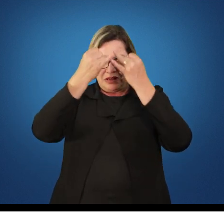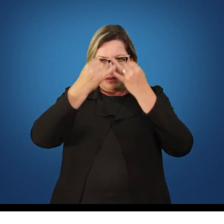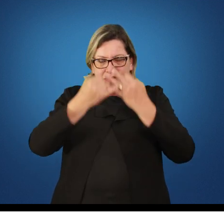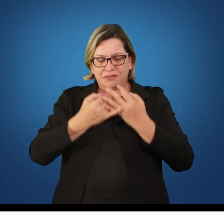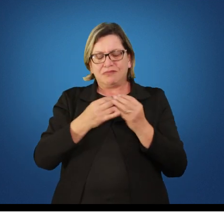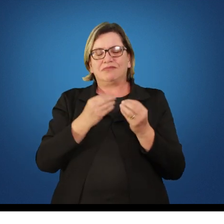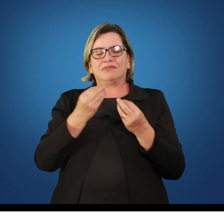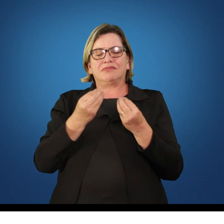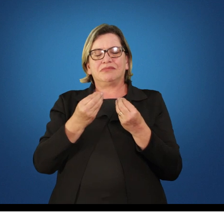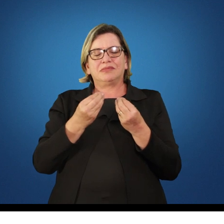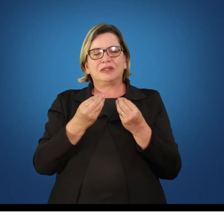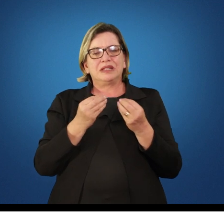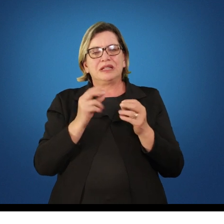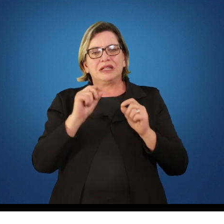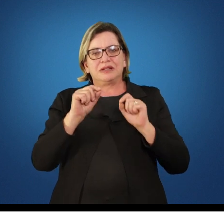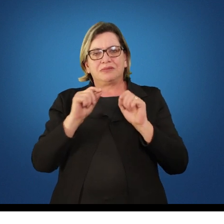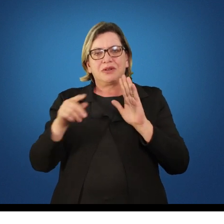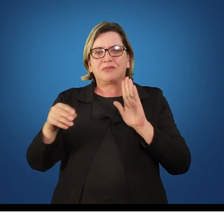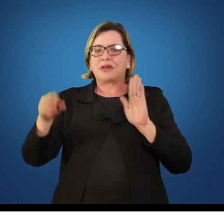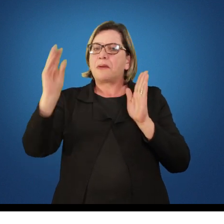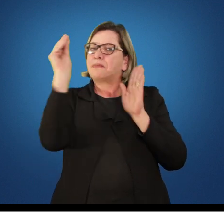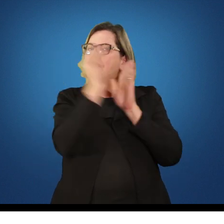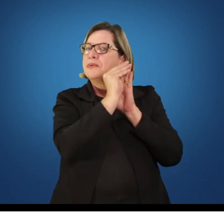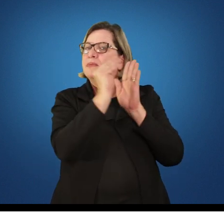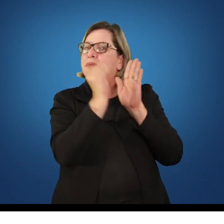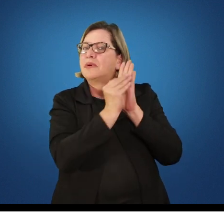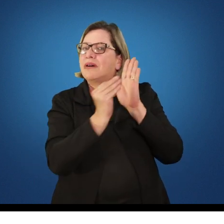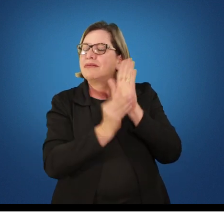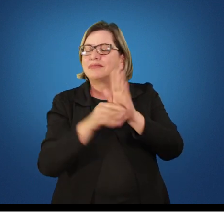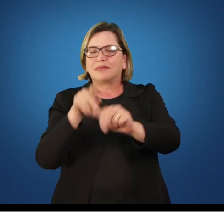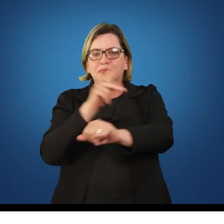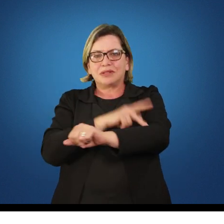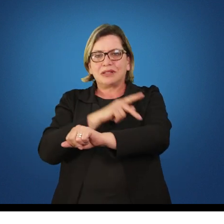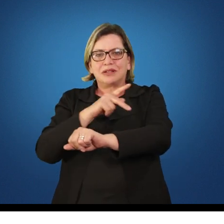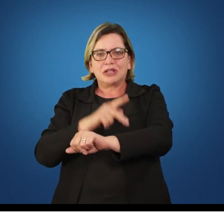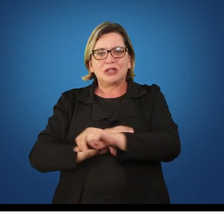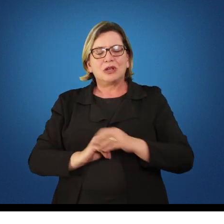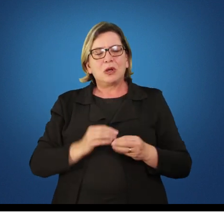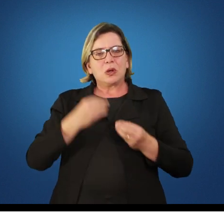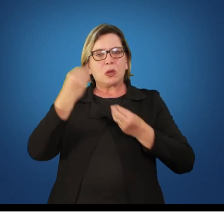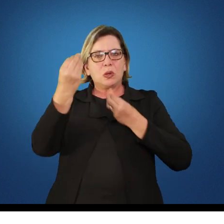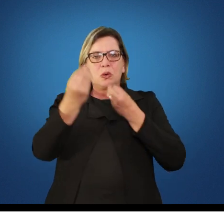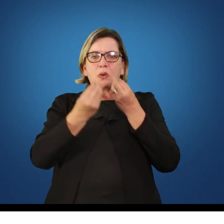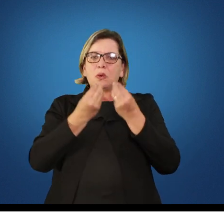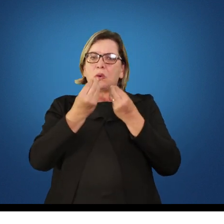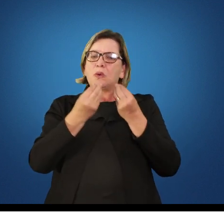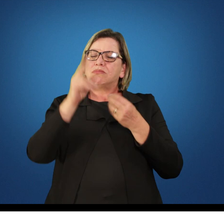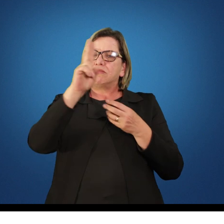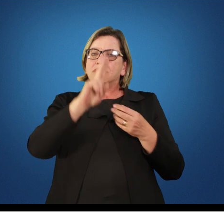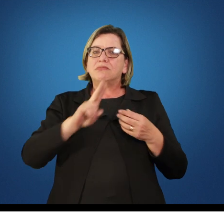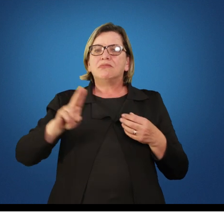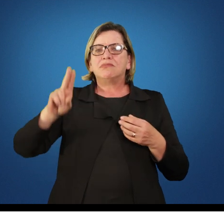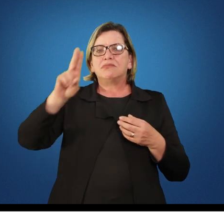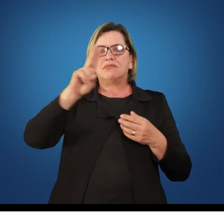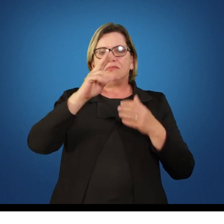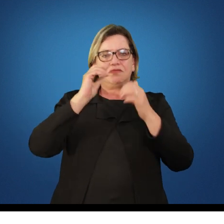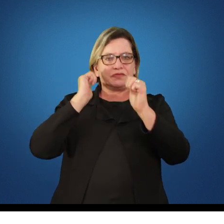2, que é a proposta pedagógica. Como nós vamos utilizar o esporte, os